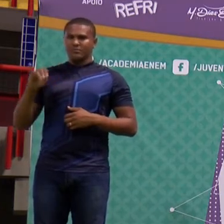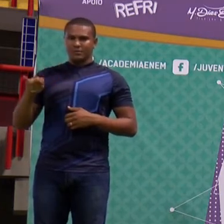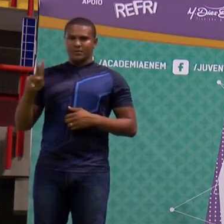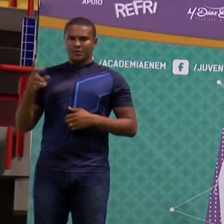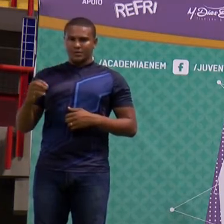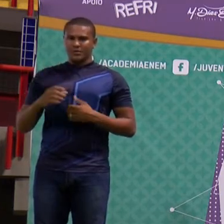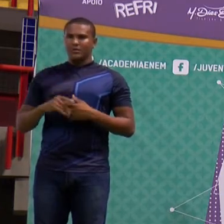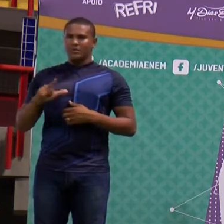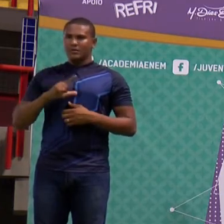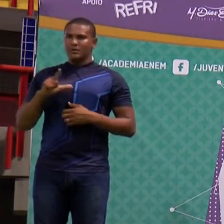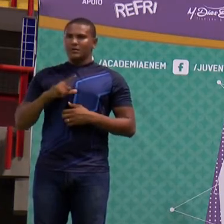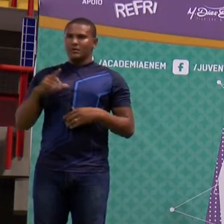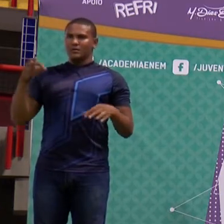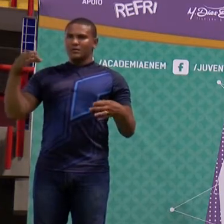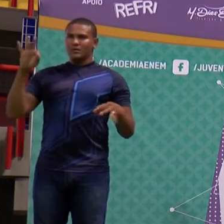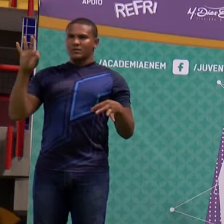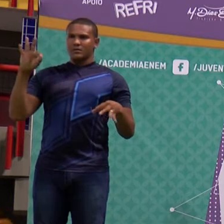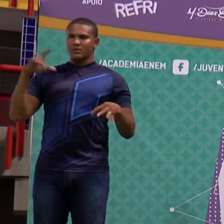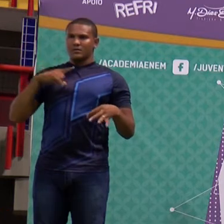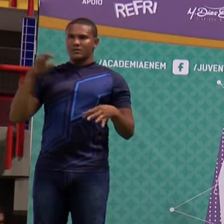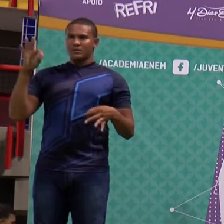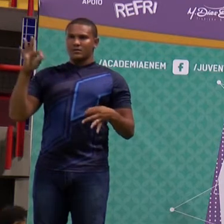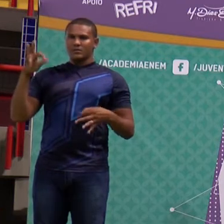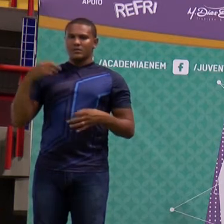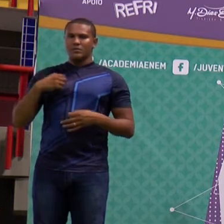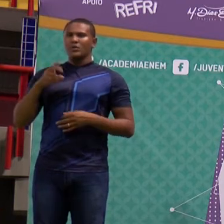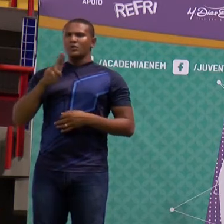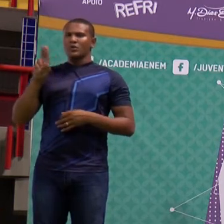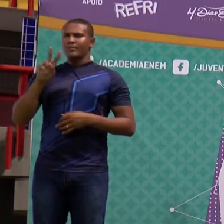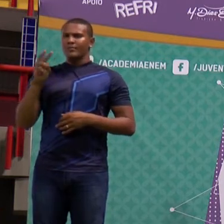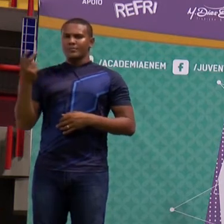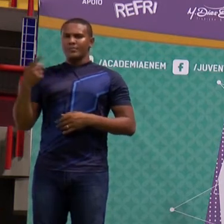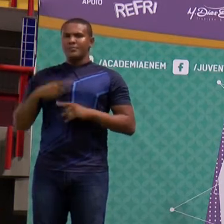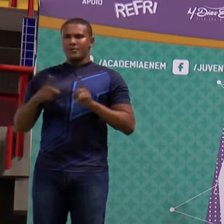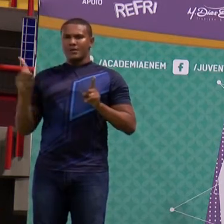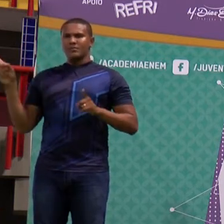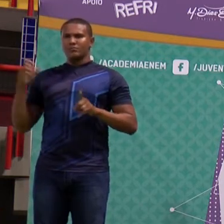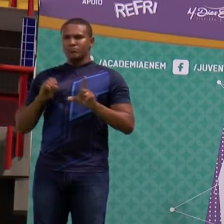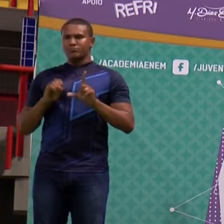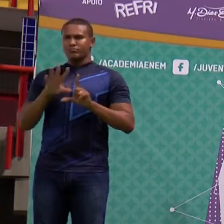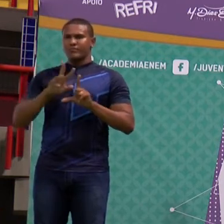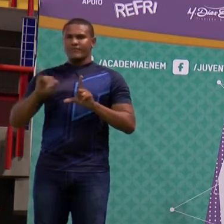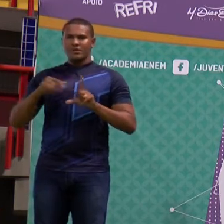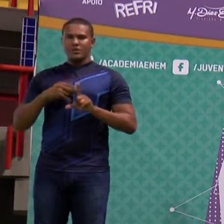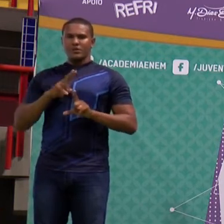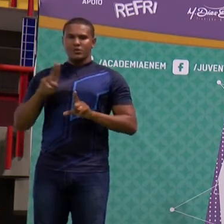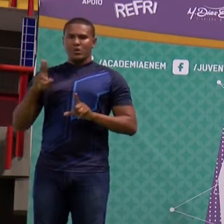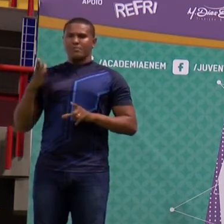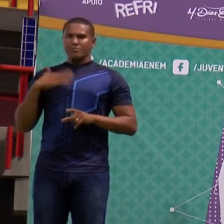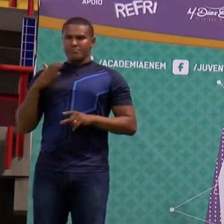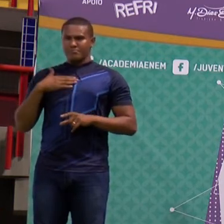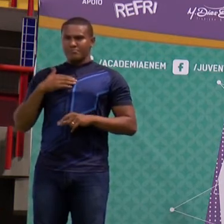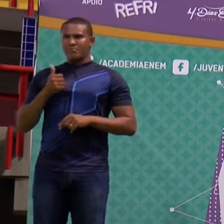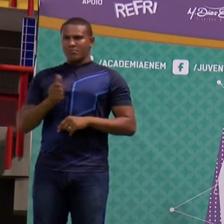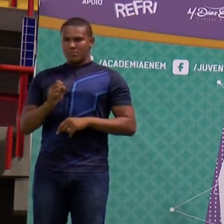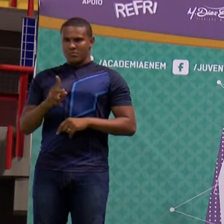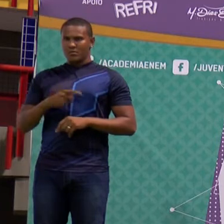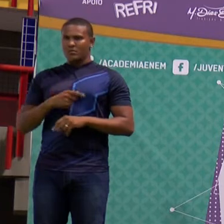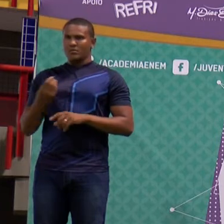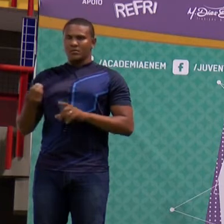TD, tem só uma trocazinha do nome, mas aqui no PowerPoint vai aparecer. E a gente vai dar dicas hoje